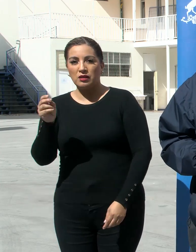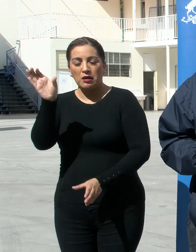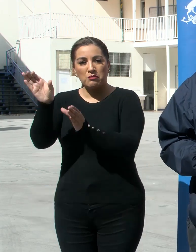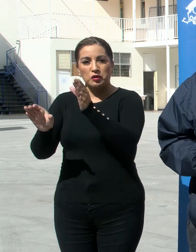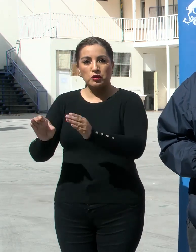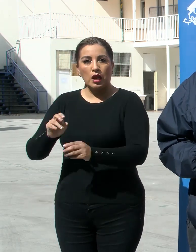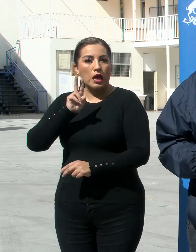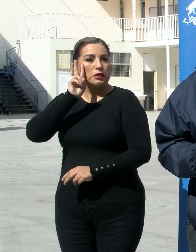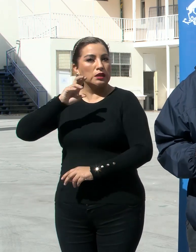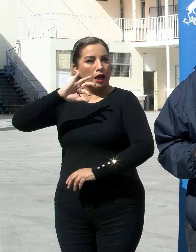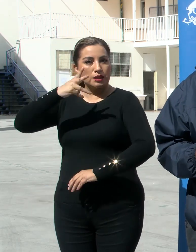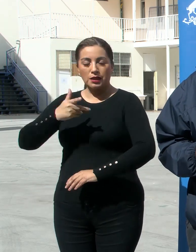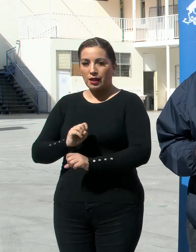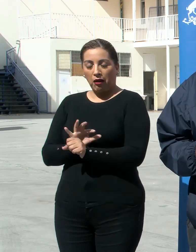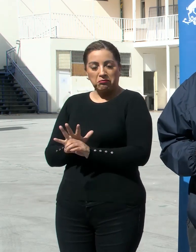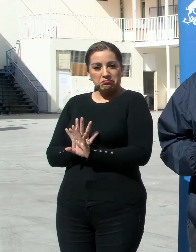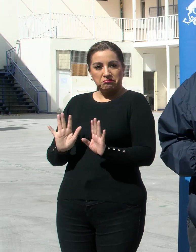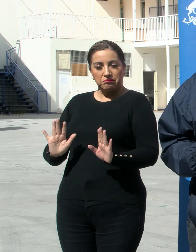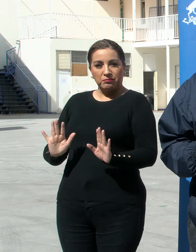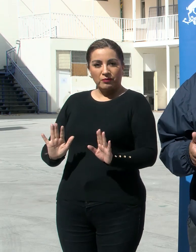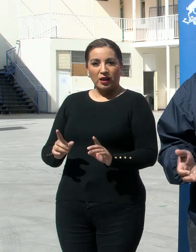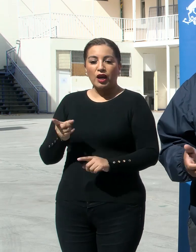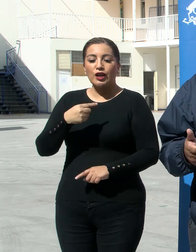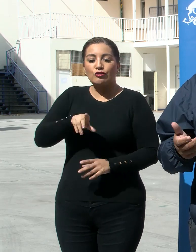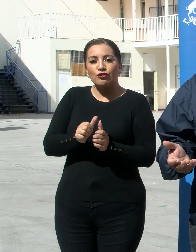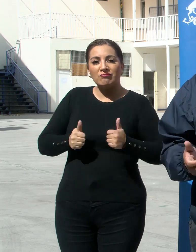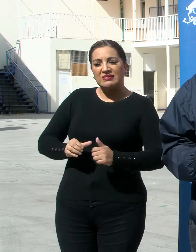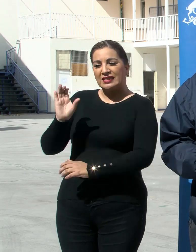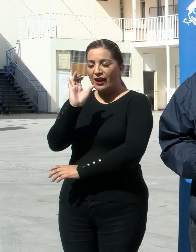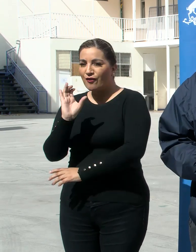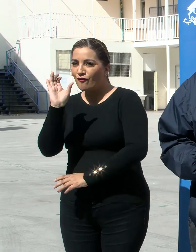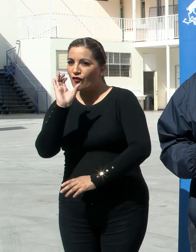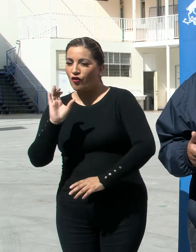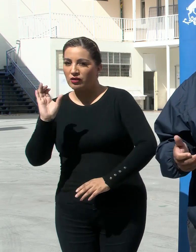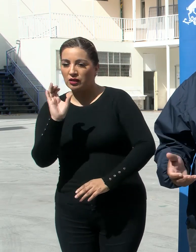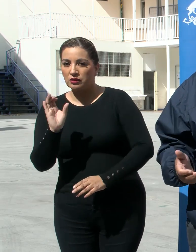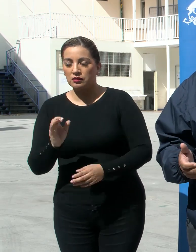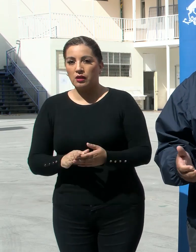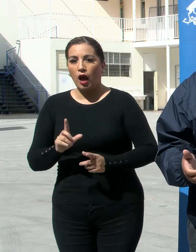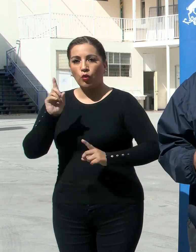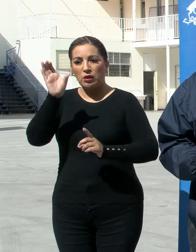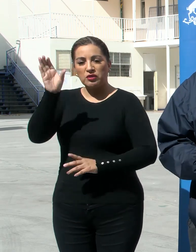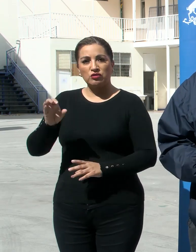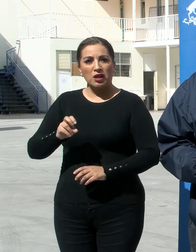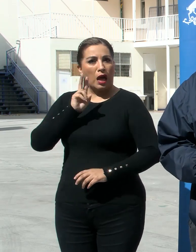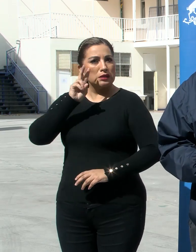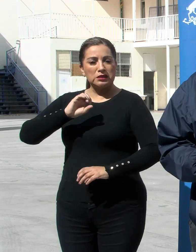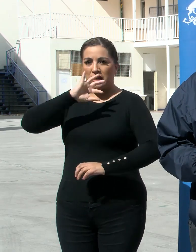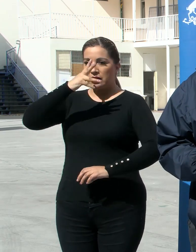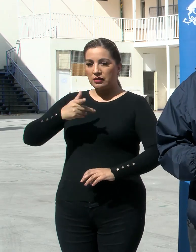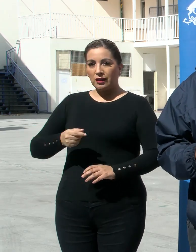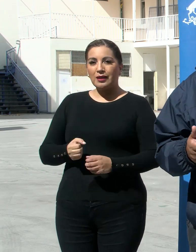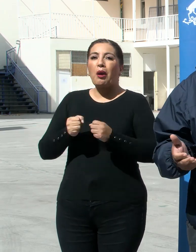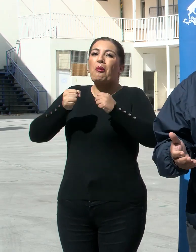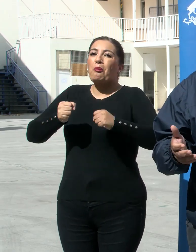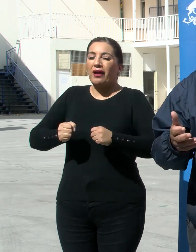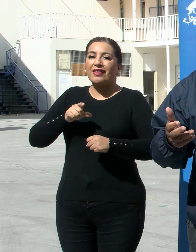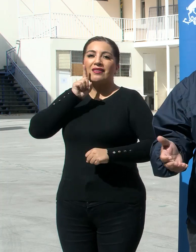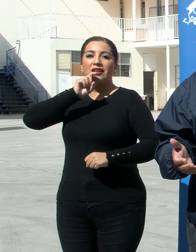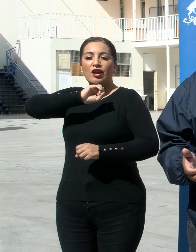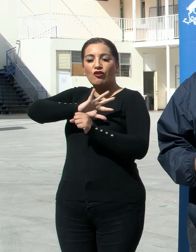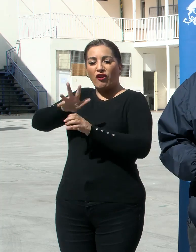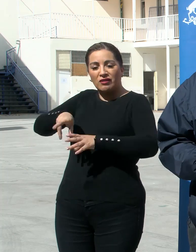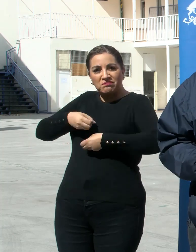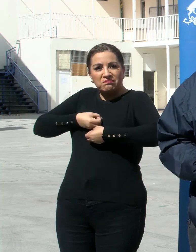casos asintomáticos que provienen de búsqueda activa, personas que no teniendo síntomas sí tienen la capacidad de transmitirlo y que